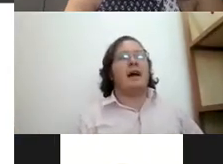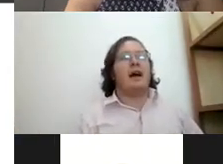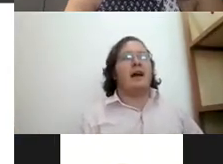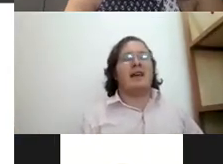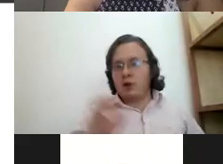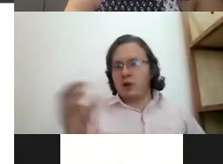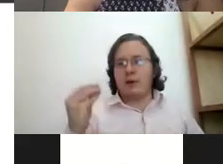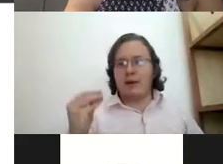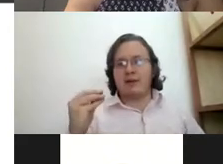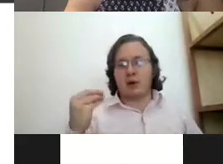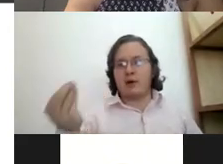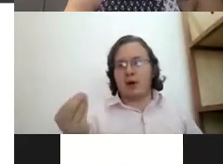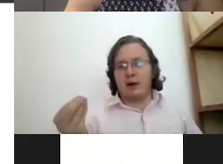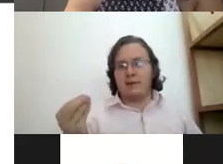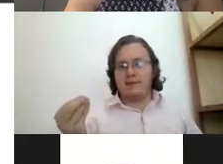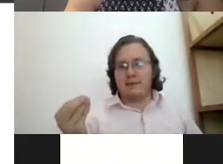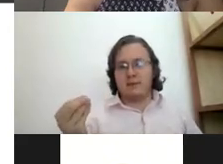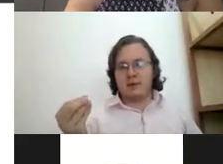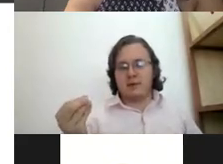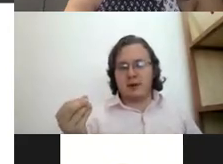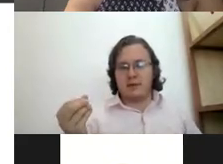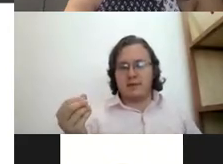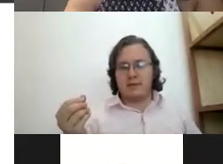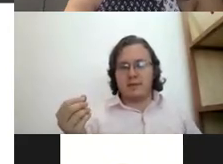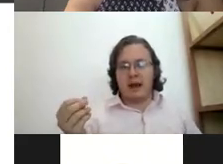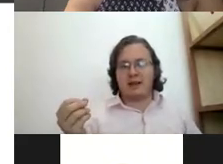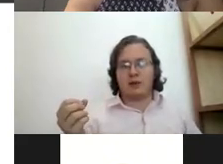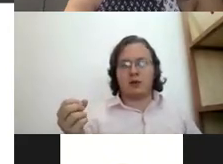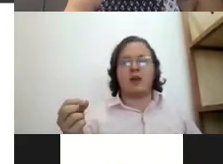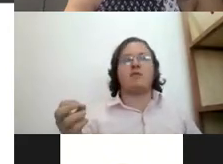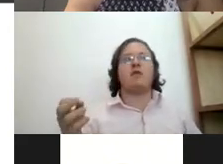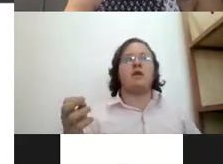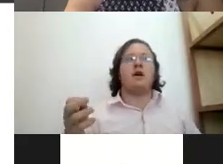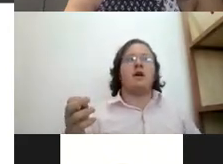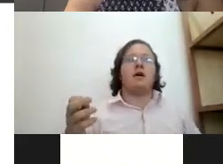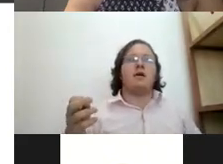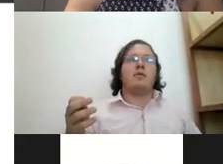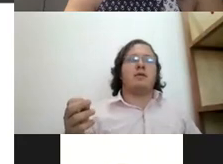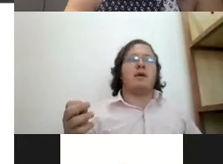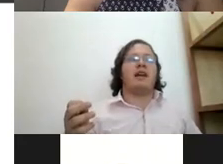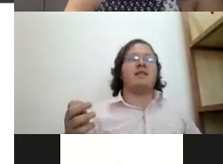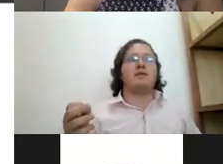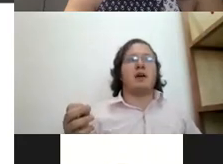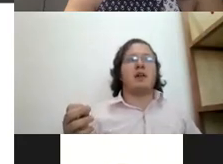y eso lo hice hablando en el sector laboral ¿sí? en el sector turismo pues imagínense ustedes